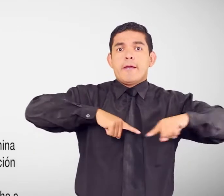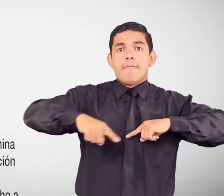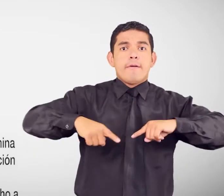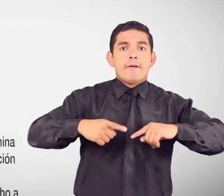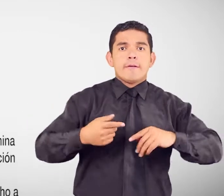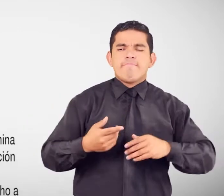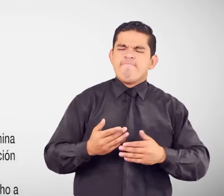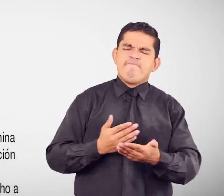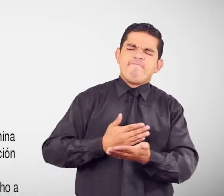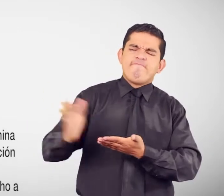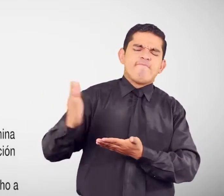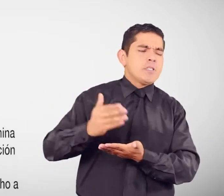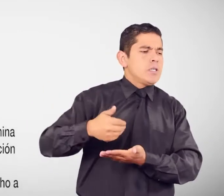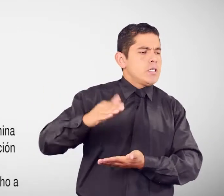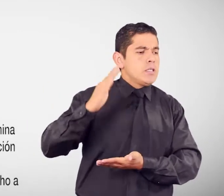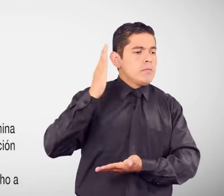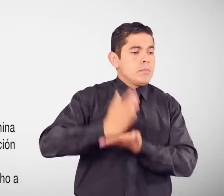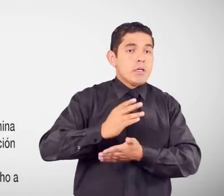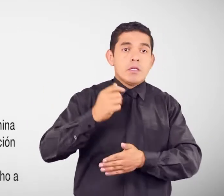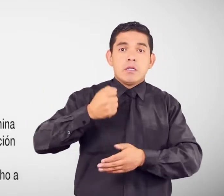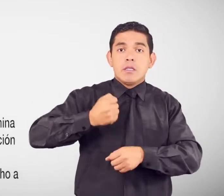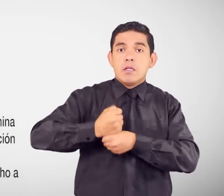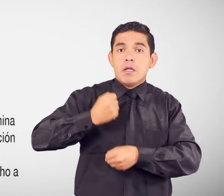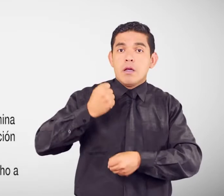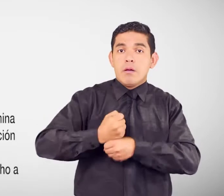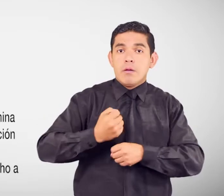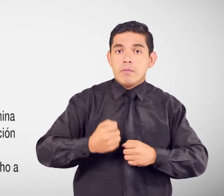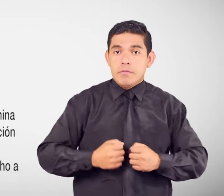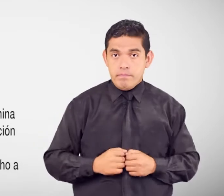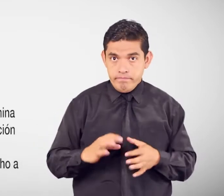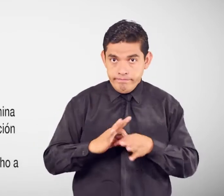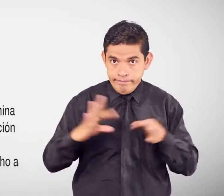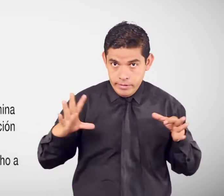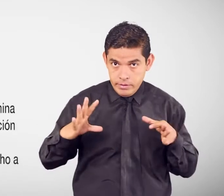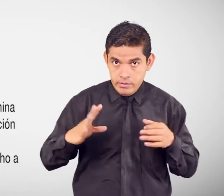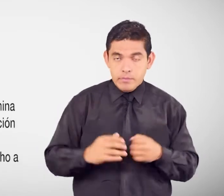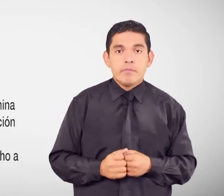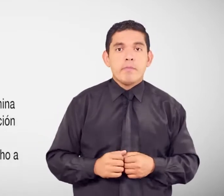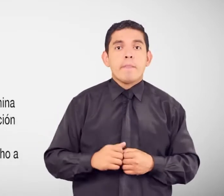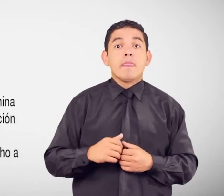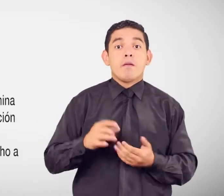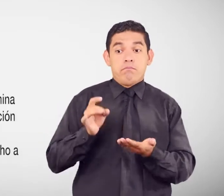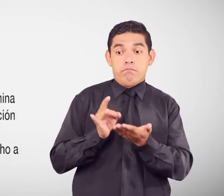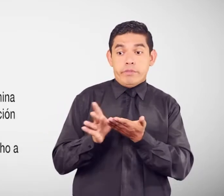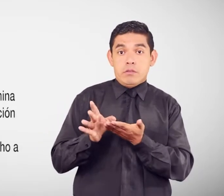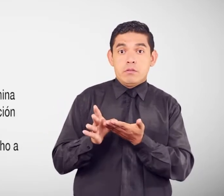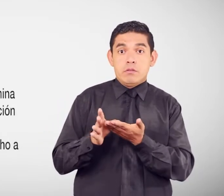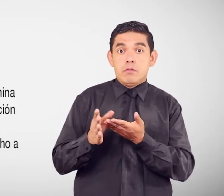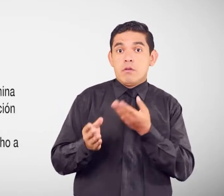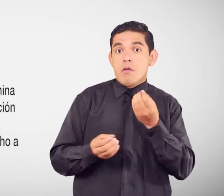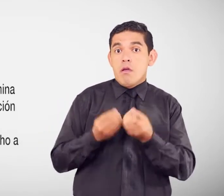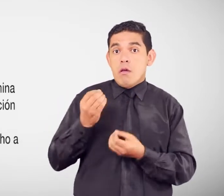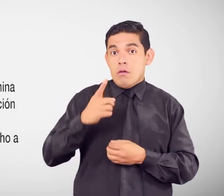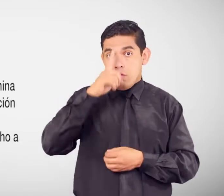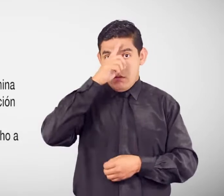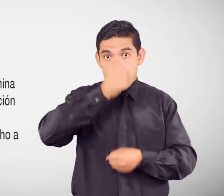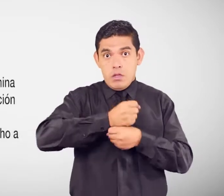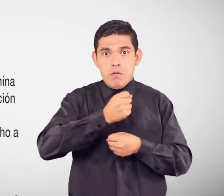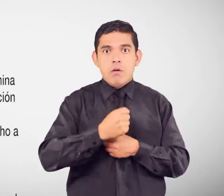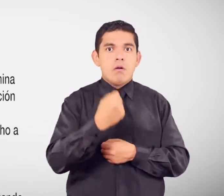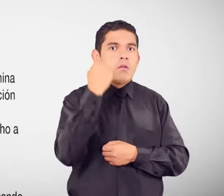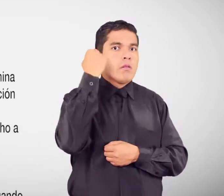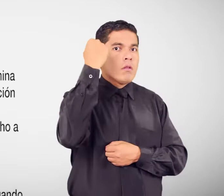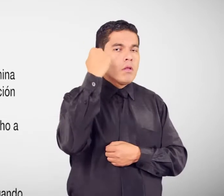justificación alguna La relación laboral De proceder el despido intempestivo El trabajador tiene derecho A una